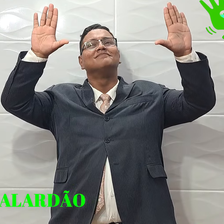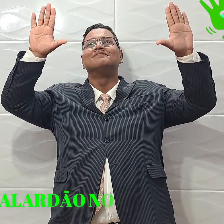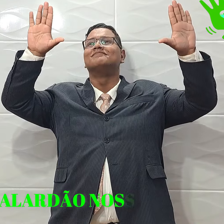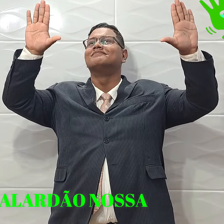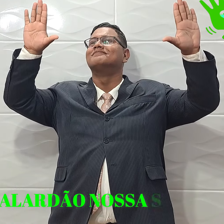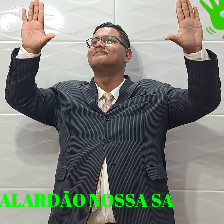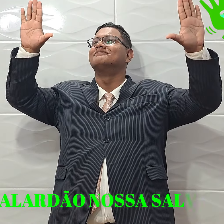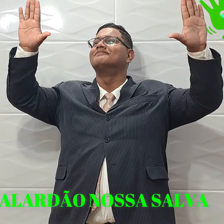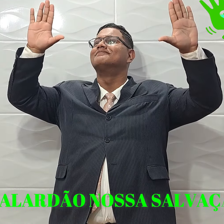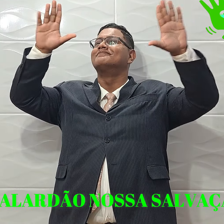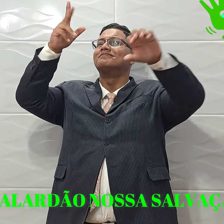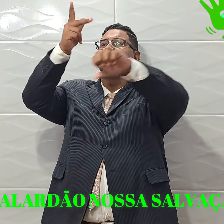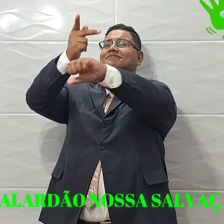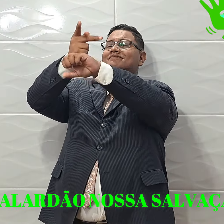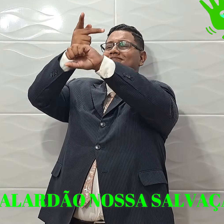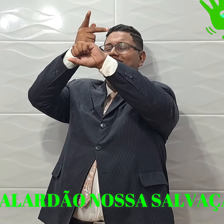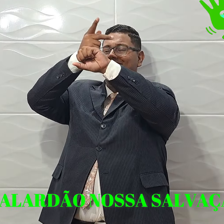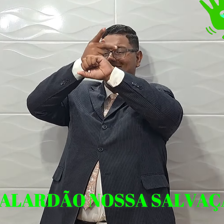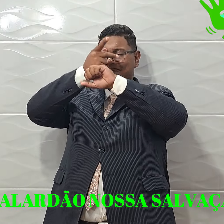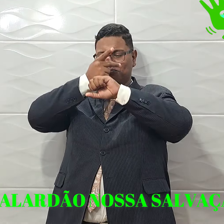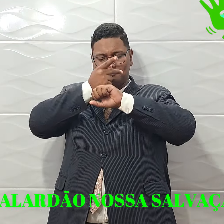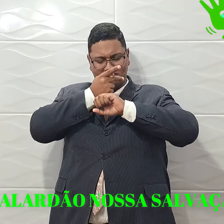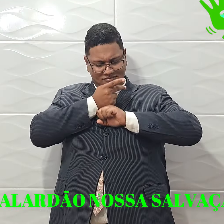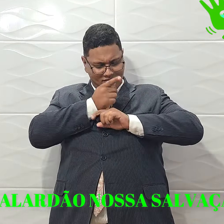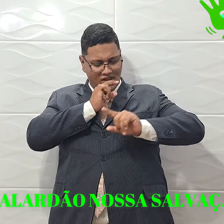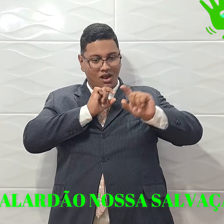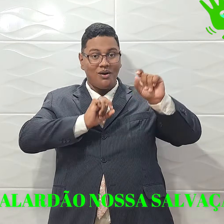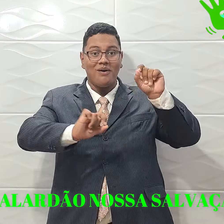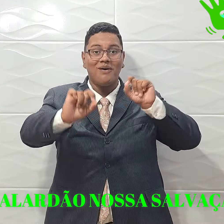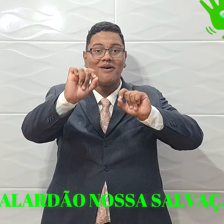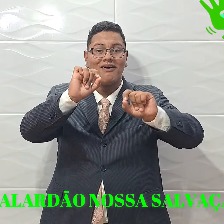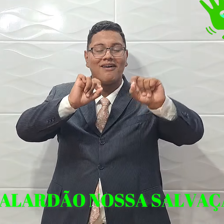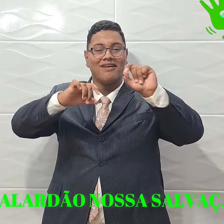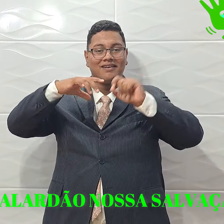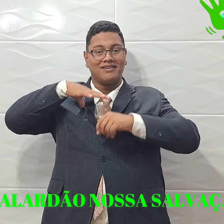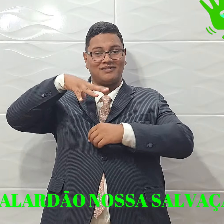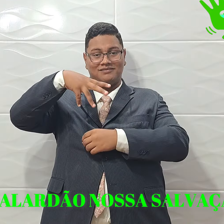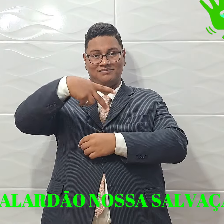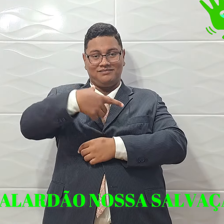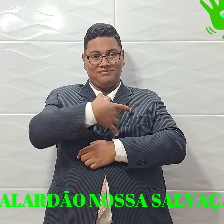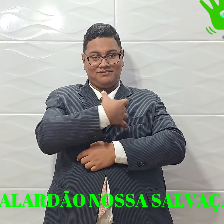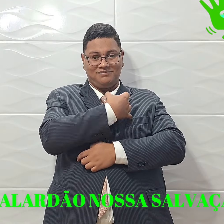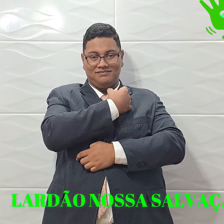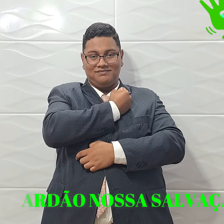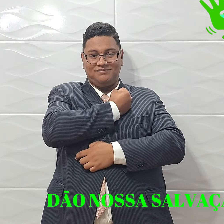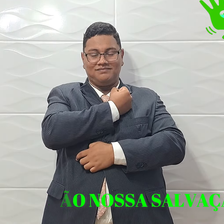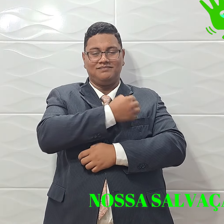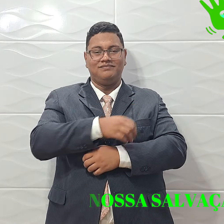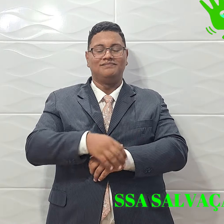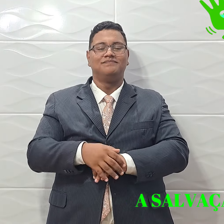Grande galardão Nossa salvação